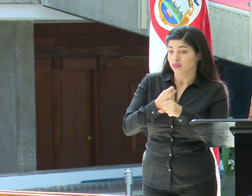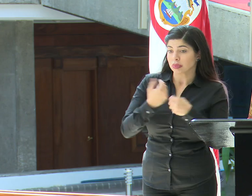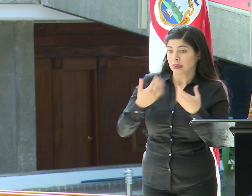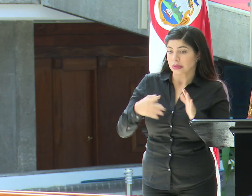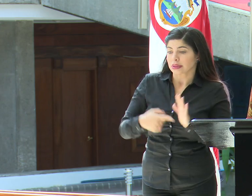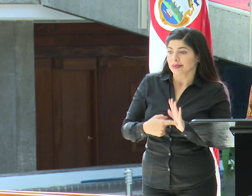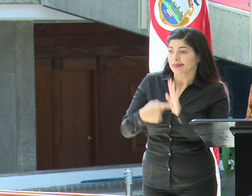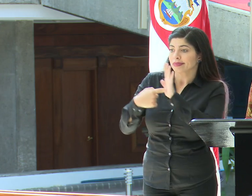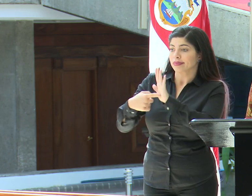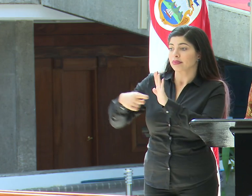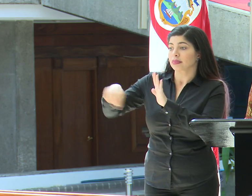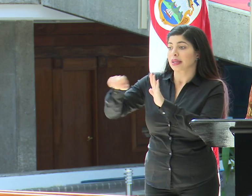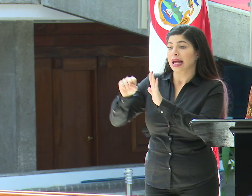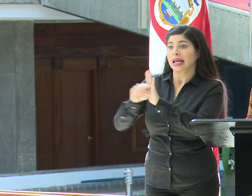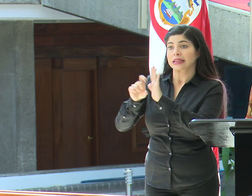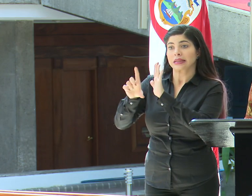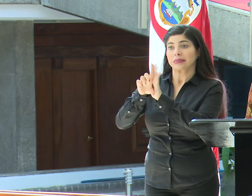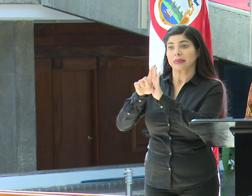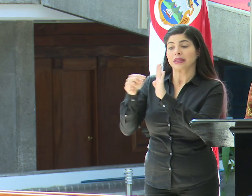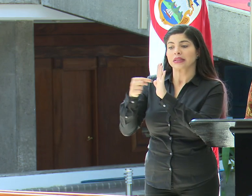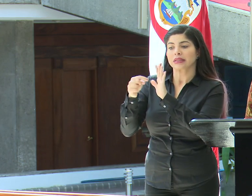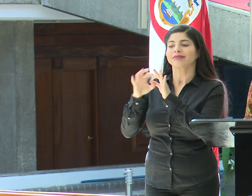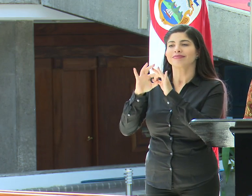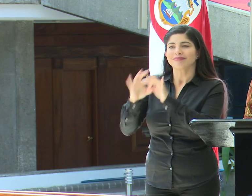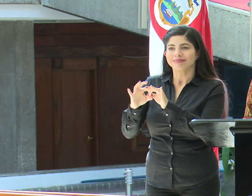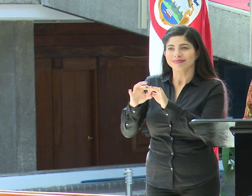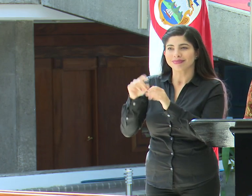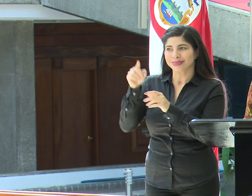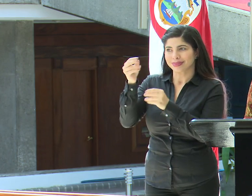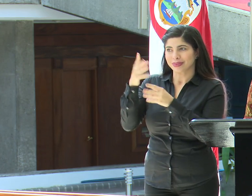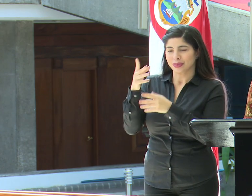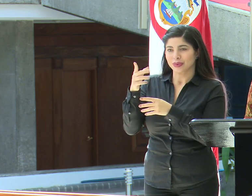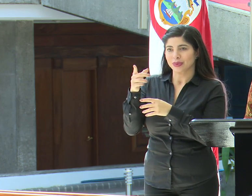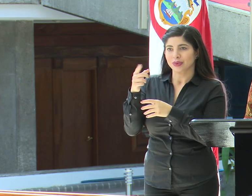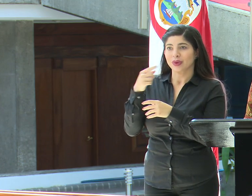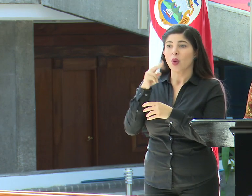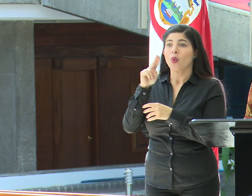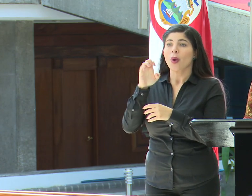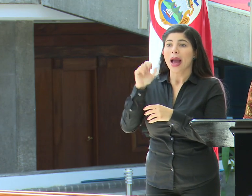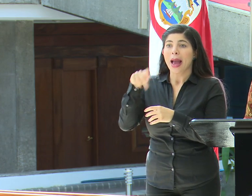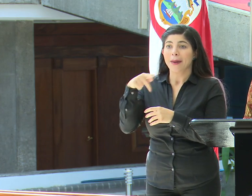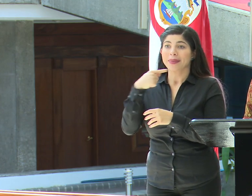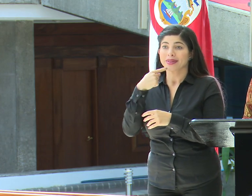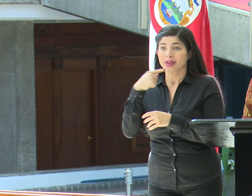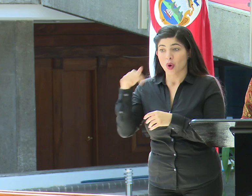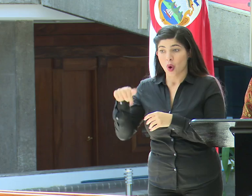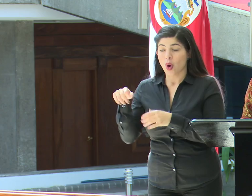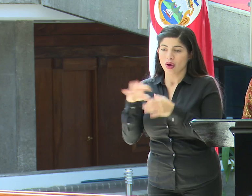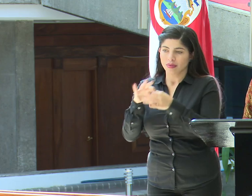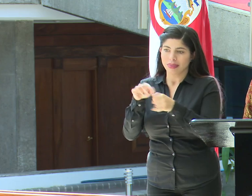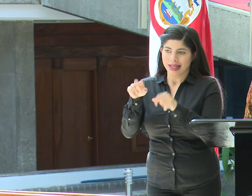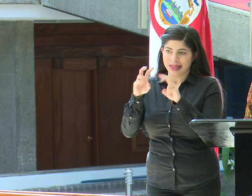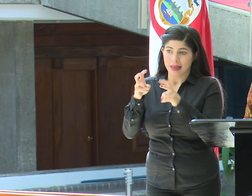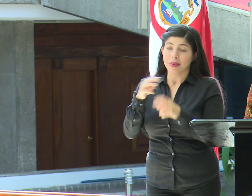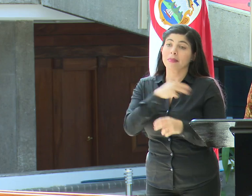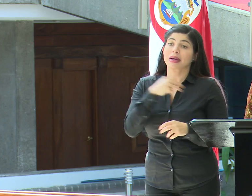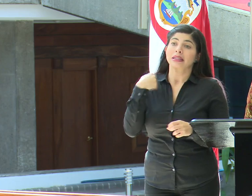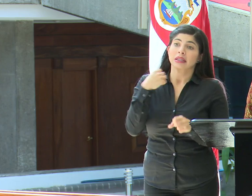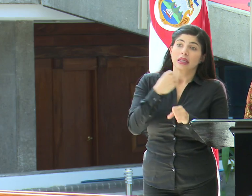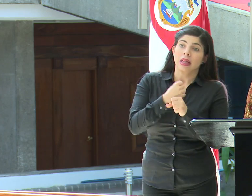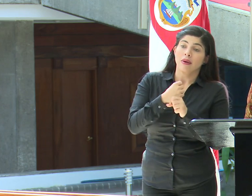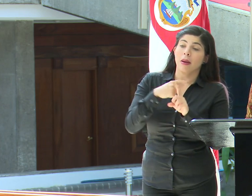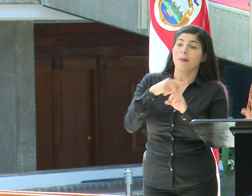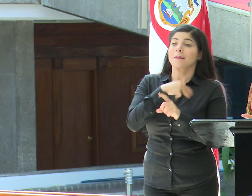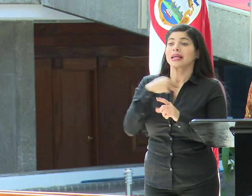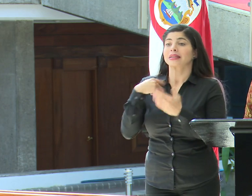presentado ante la Asamblea Legislativa tienen que ver con algunos de los señalamientos que hizo UCAEP el día de hoy. Además, tanto la ministra de Trabajo como la